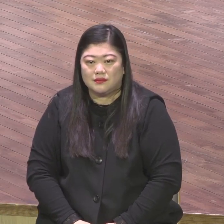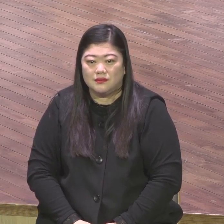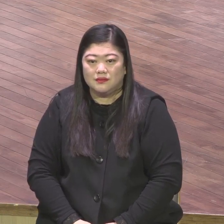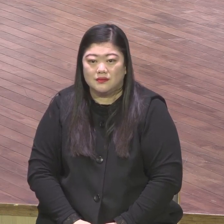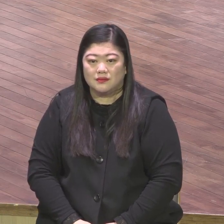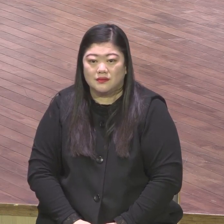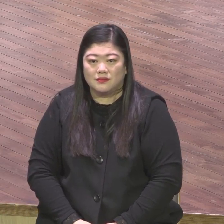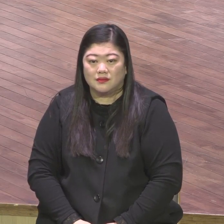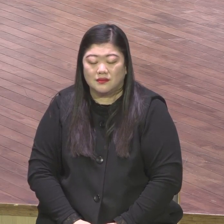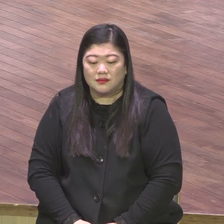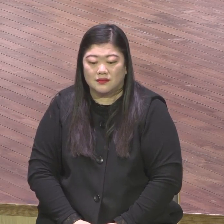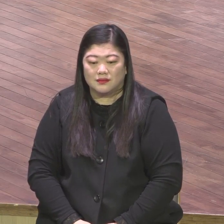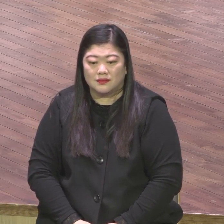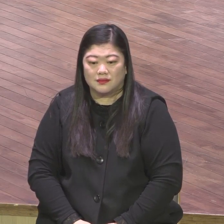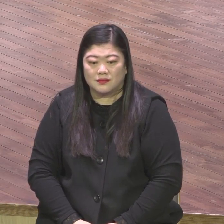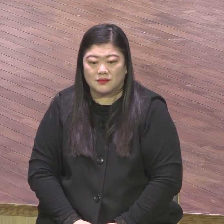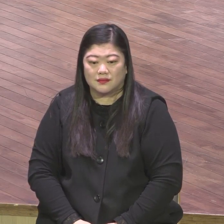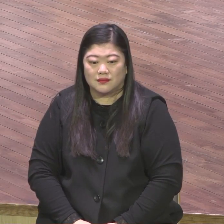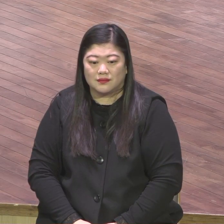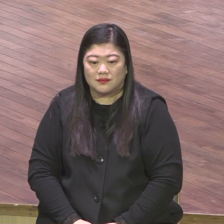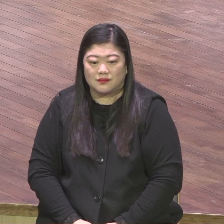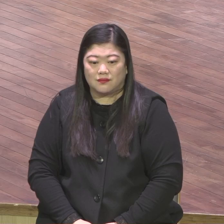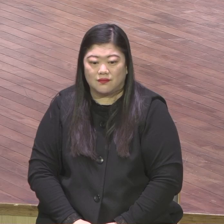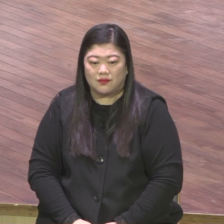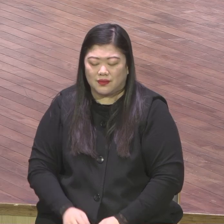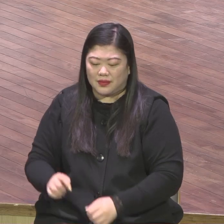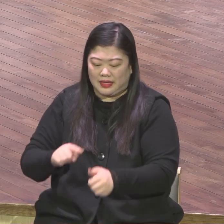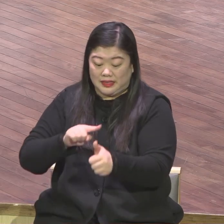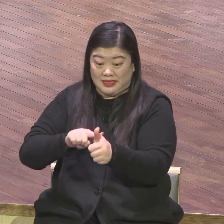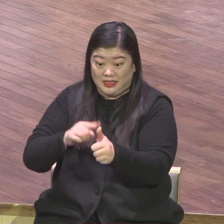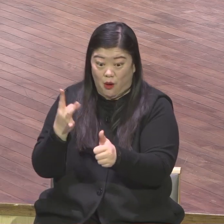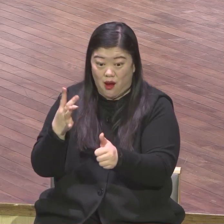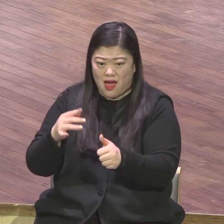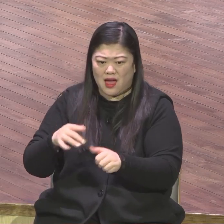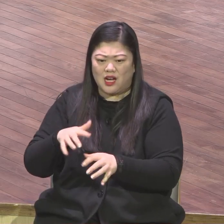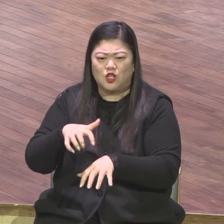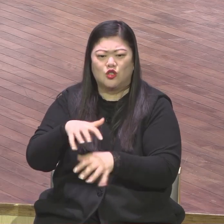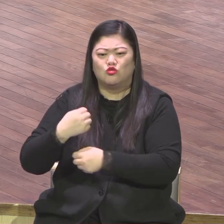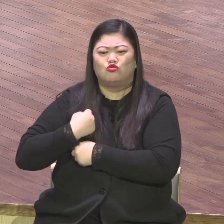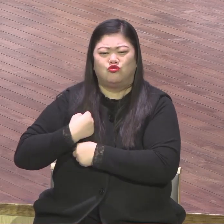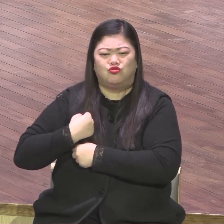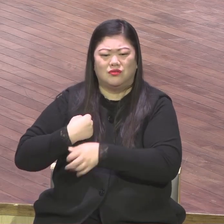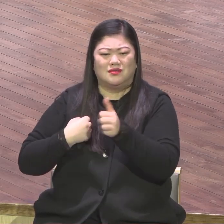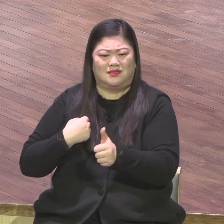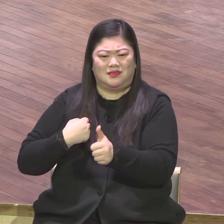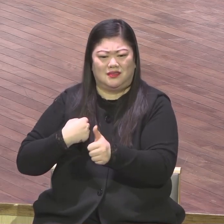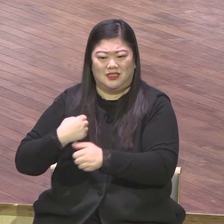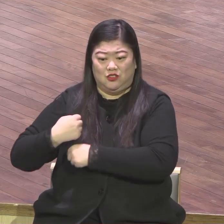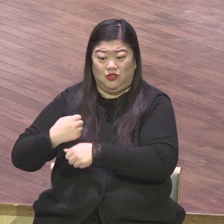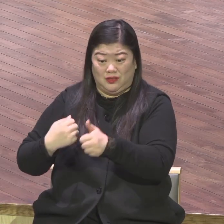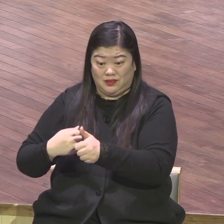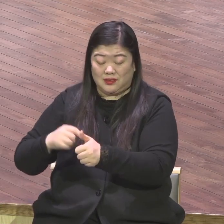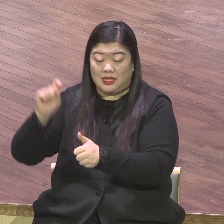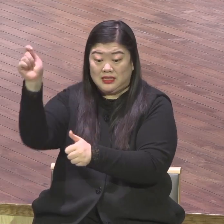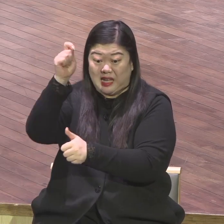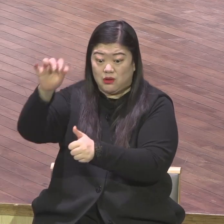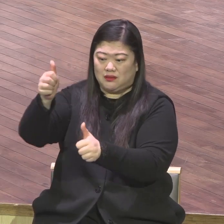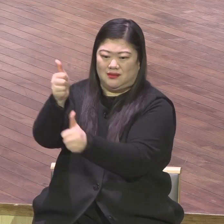왕이 장군이 힘이 있으니까 힘이 있으니까 힘을 가지고 나라를 짜게 잘라버린 거예요